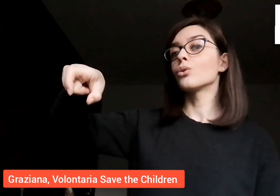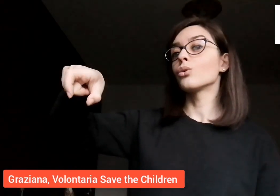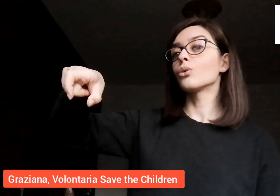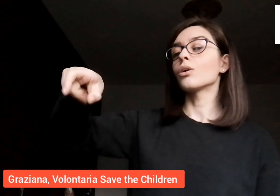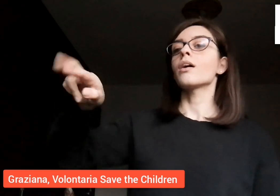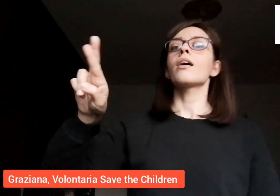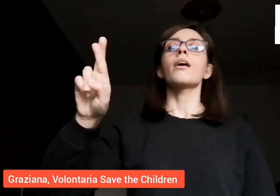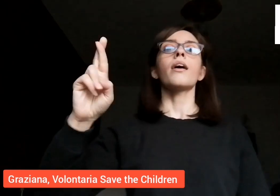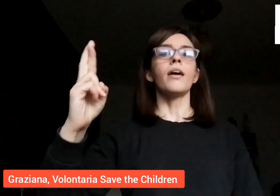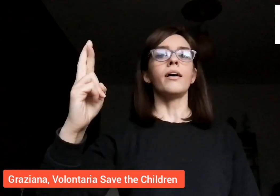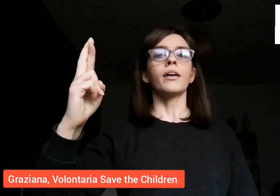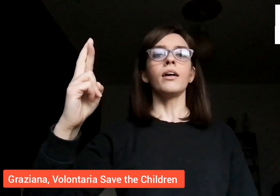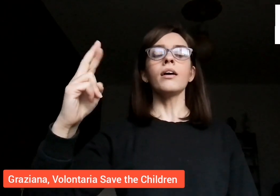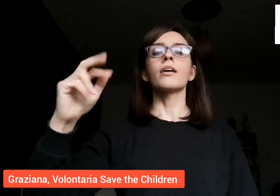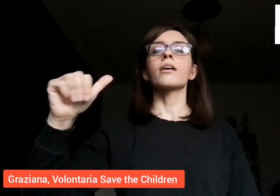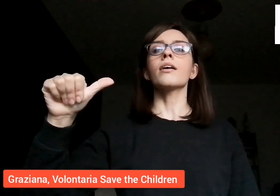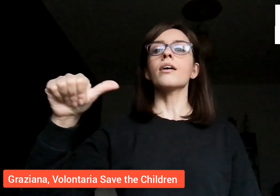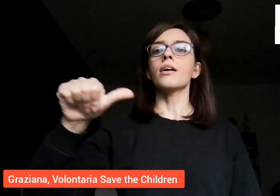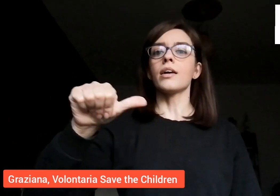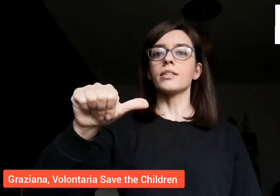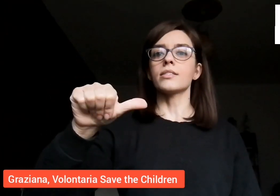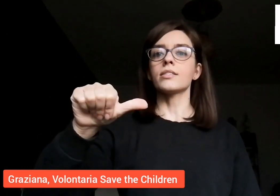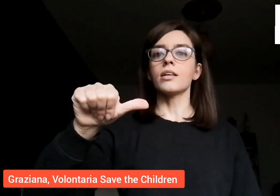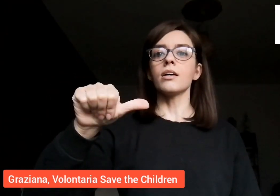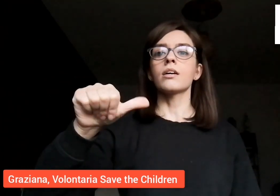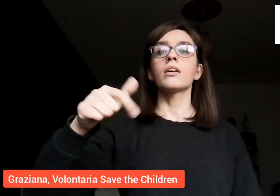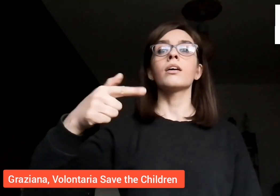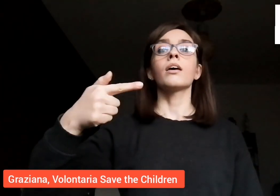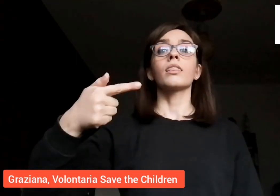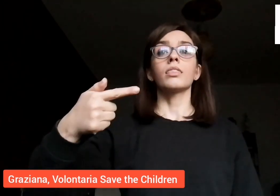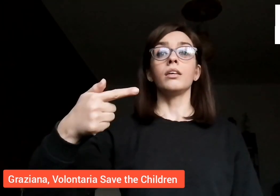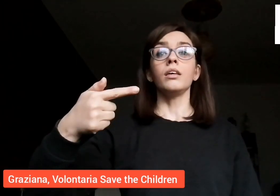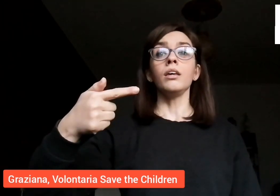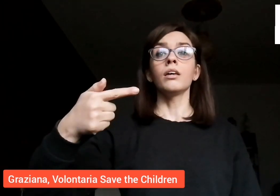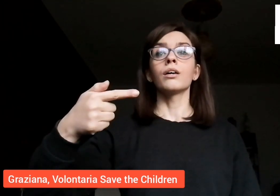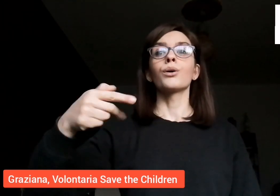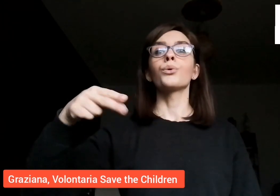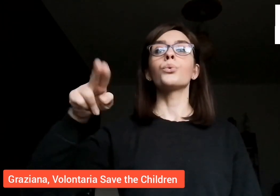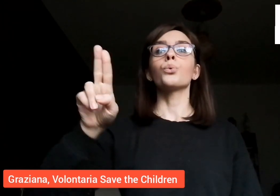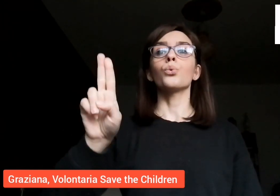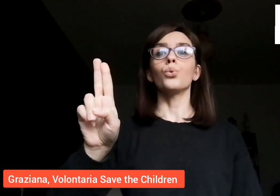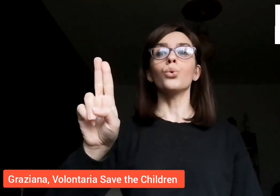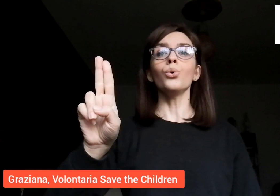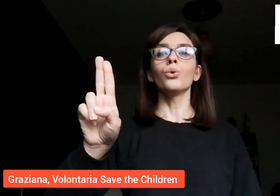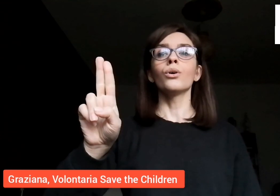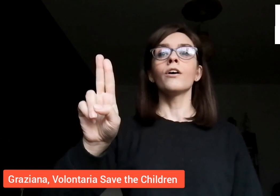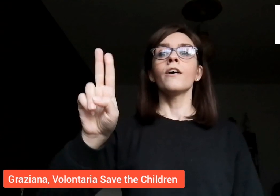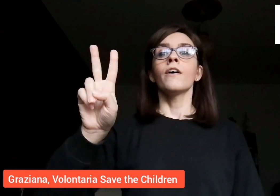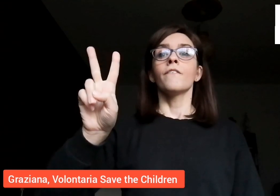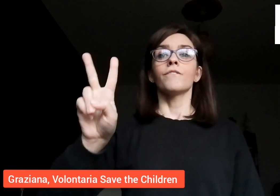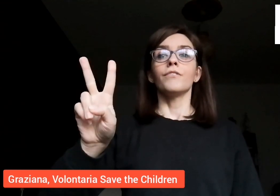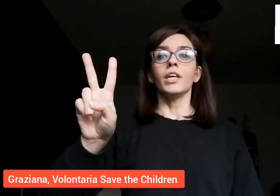R, S, T, U, V,